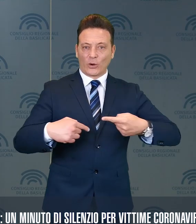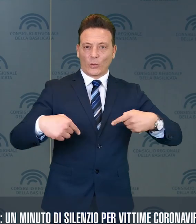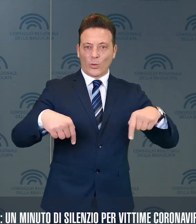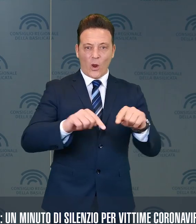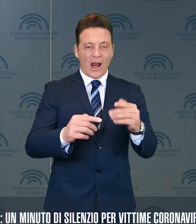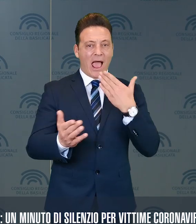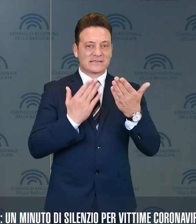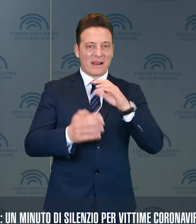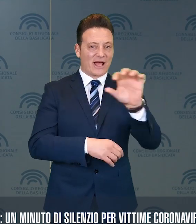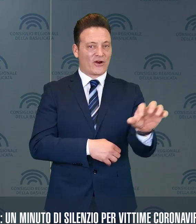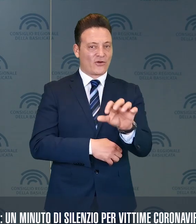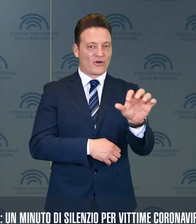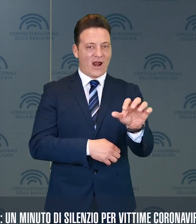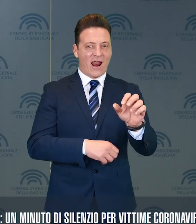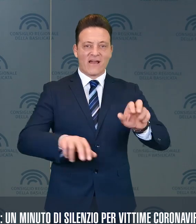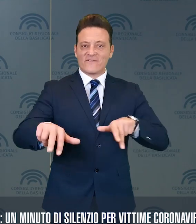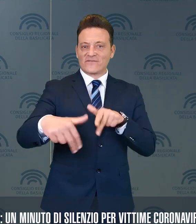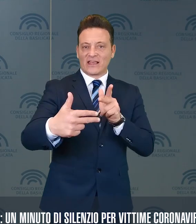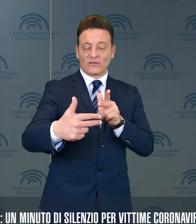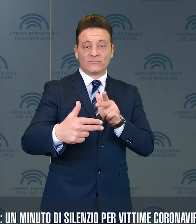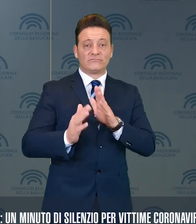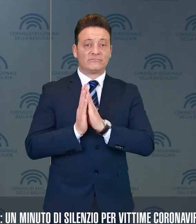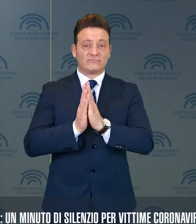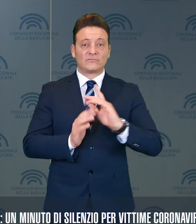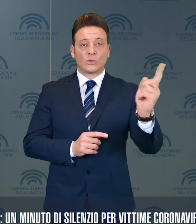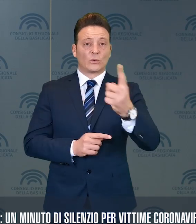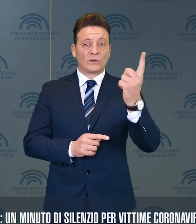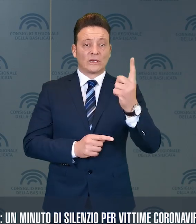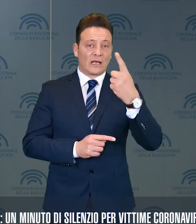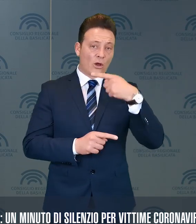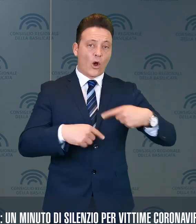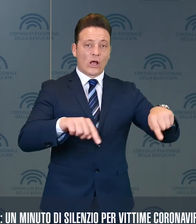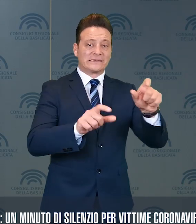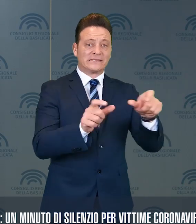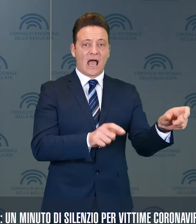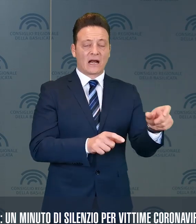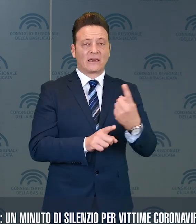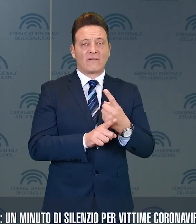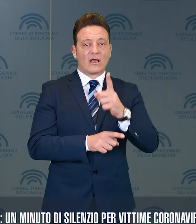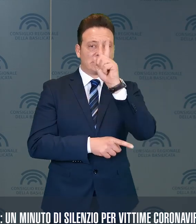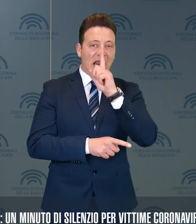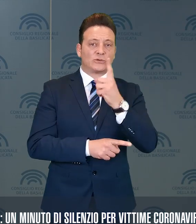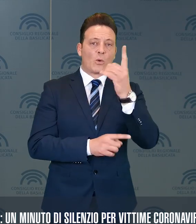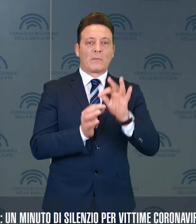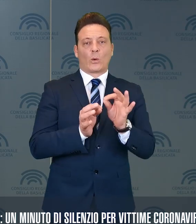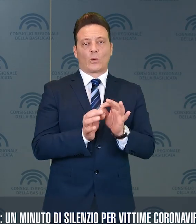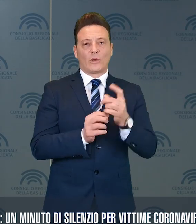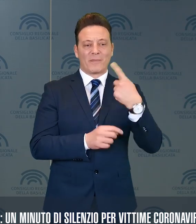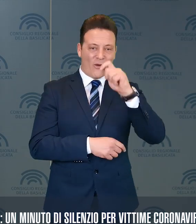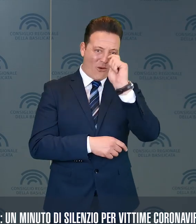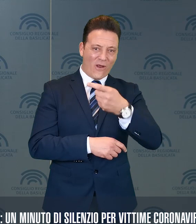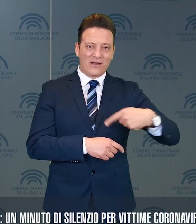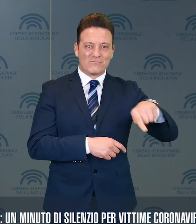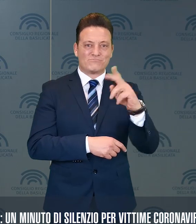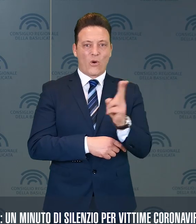'Assemblea regionale, ha invitato i consiglieri ad osservare un minuto di silenzio per onorare le vittime